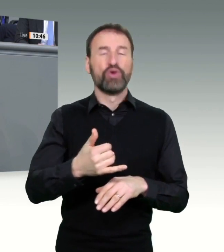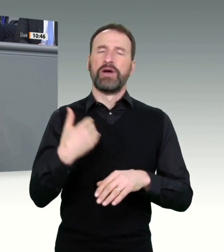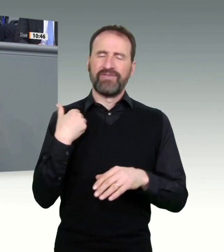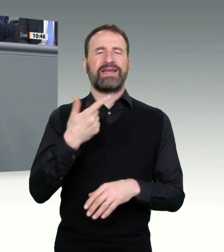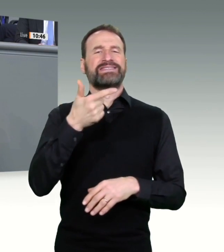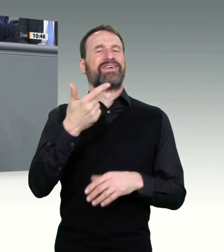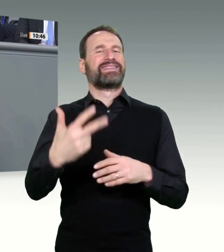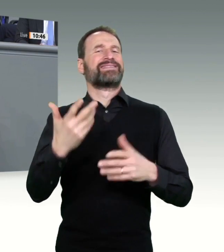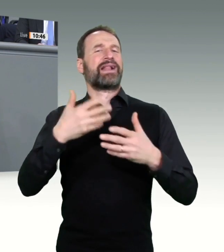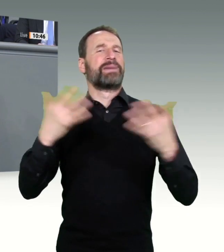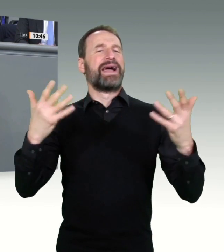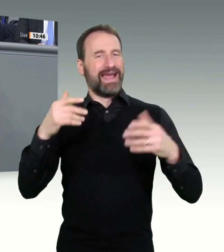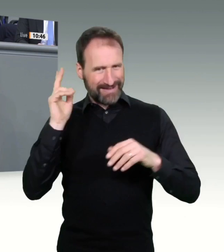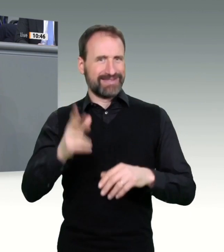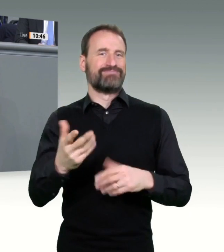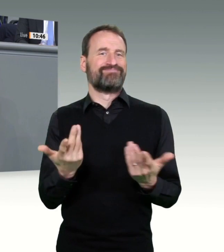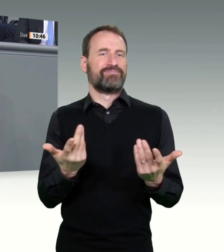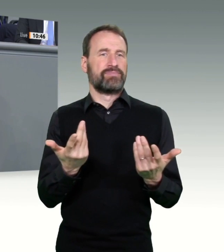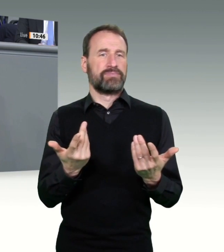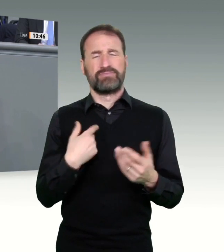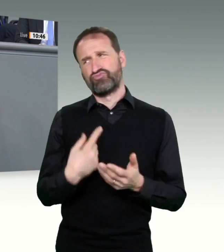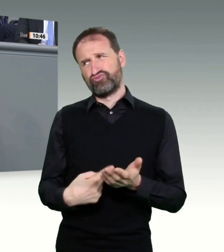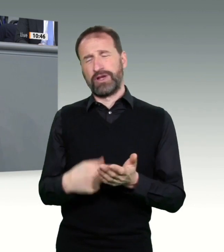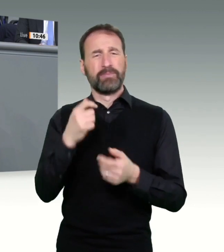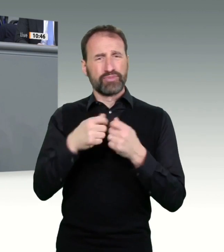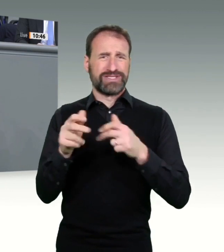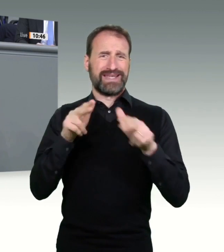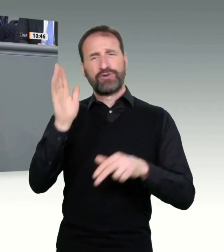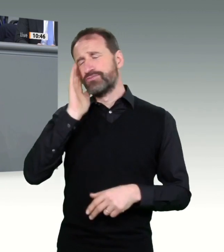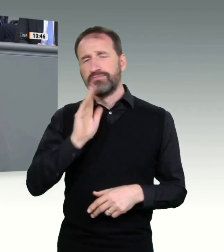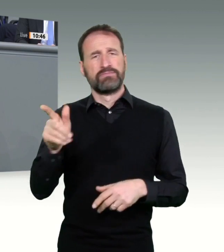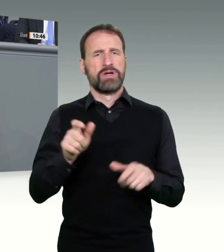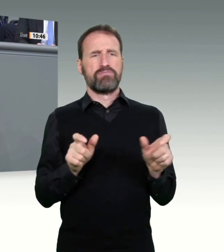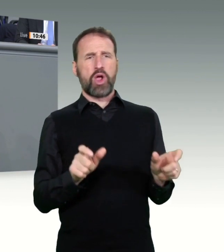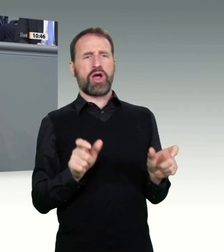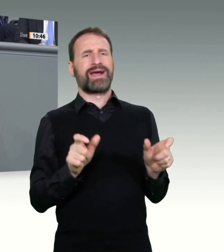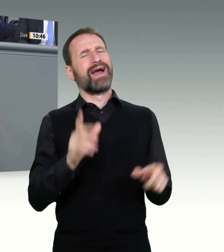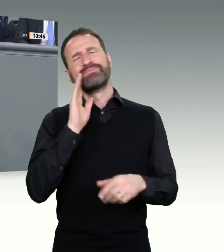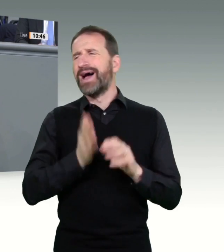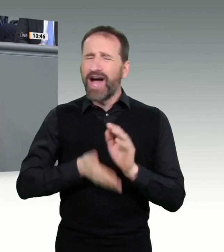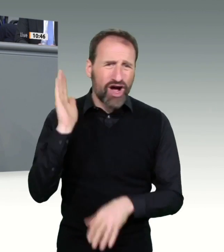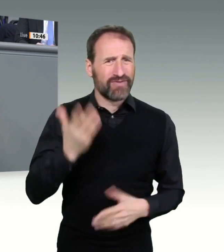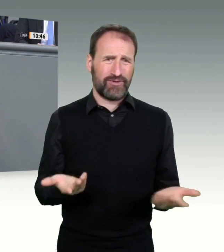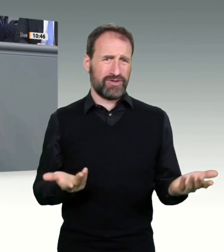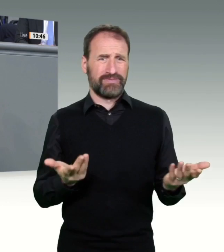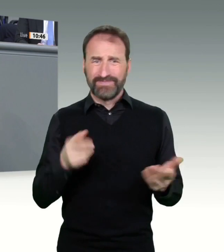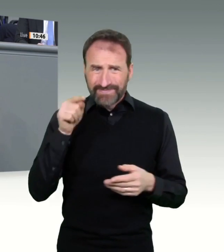Die FDP schlägt mit ihrem Antrag eine softwaregestützte Lösung vor, um die Lieferungen mit der Vergabe von Impfterminen zu